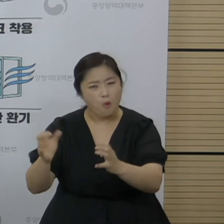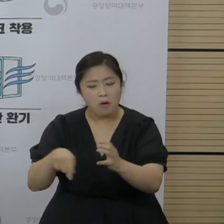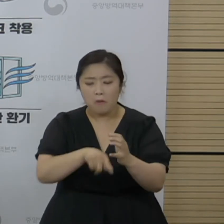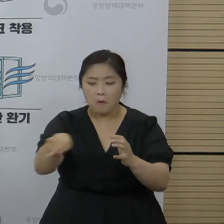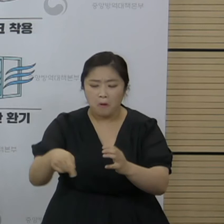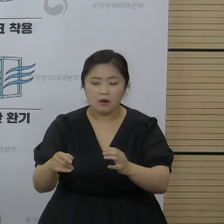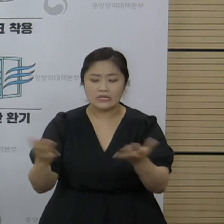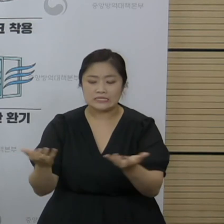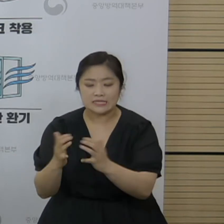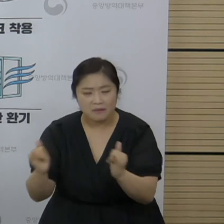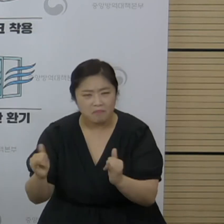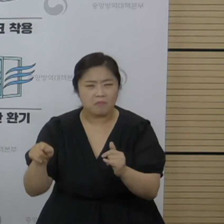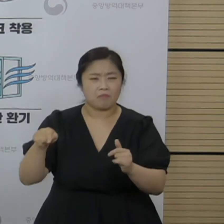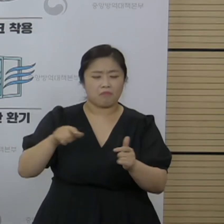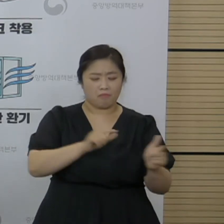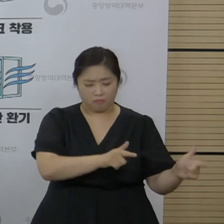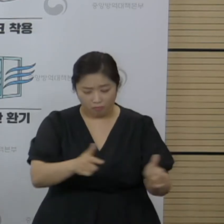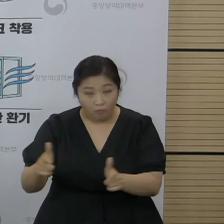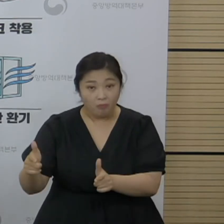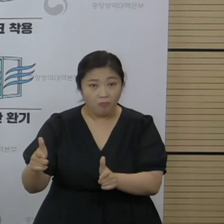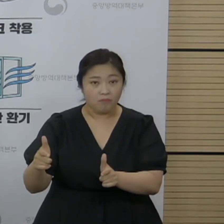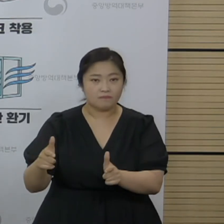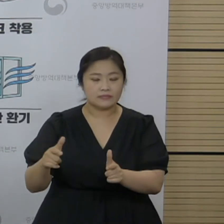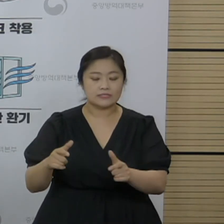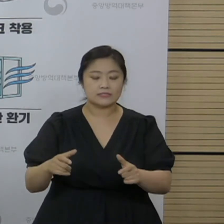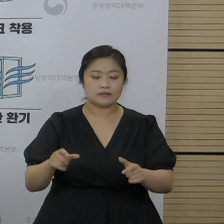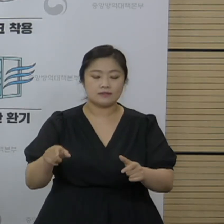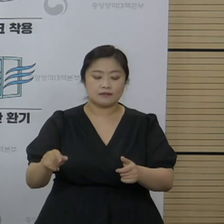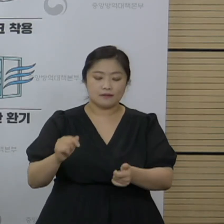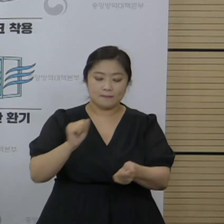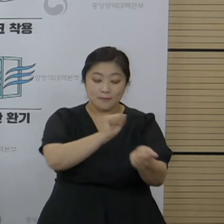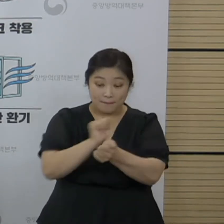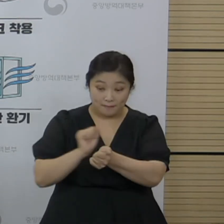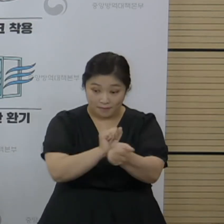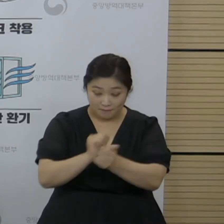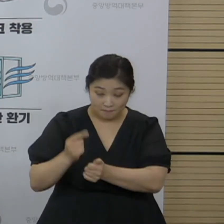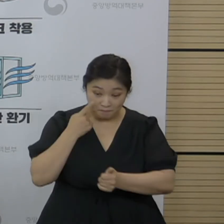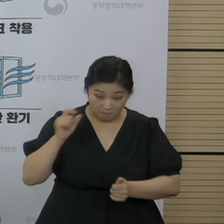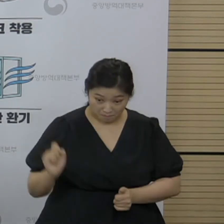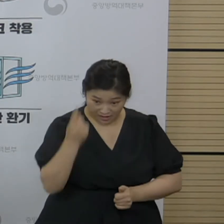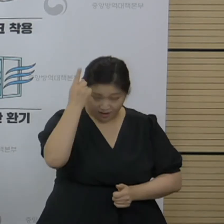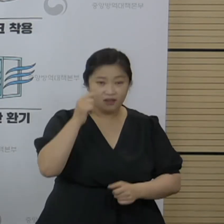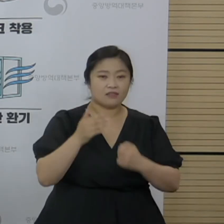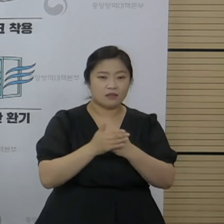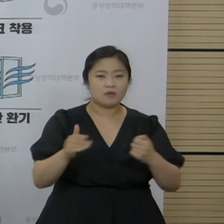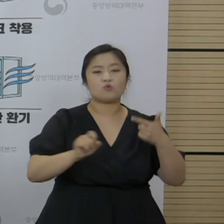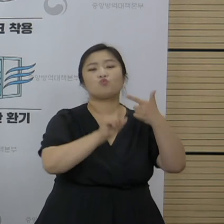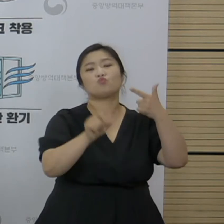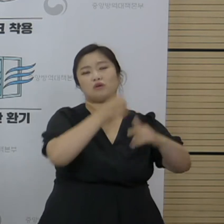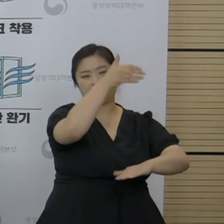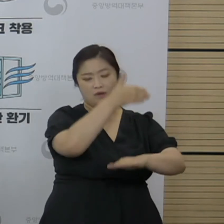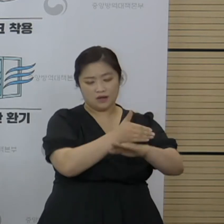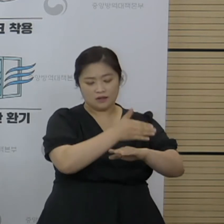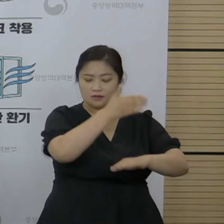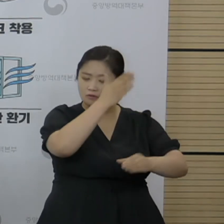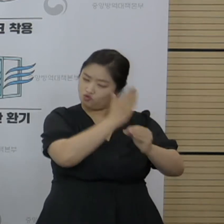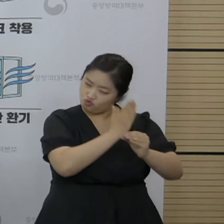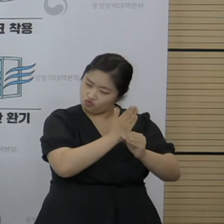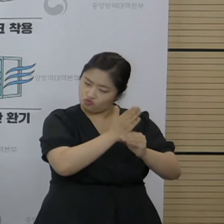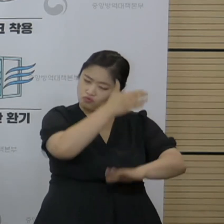정사자들이 이제 지연 발견된 부분들 때문에 6월 중순까지